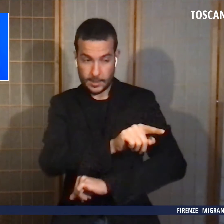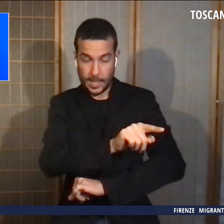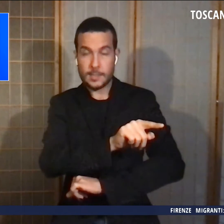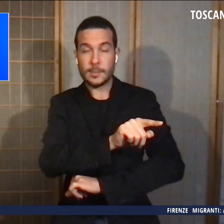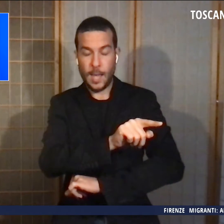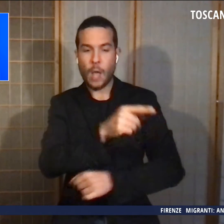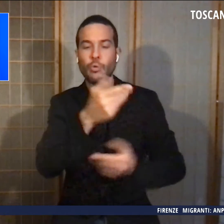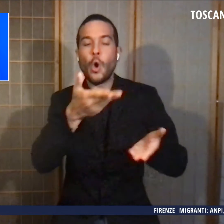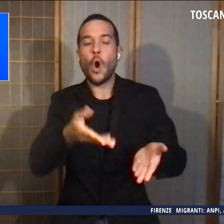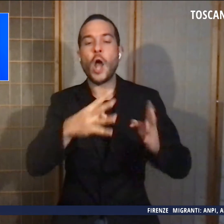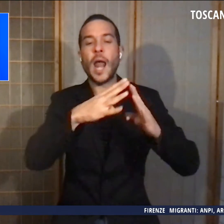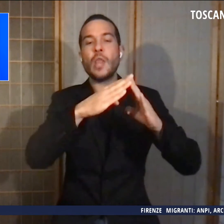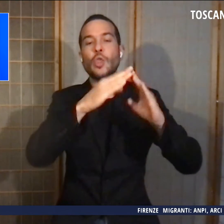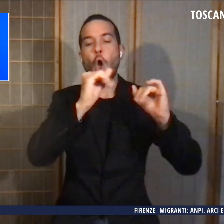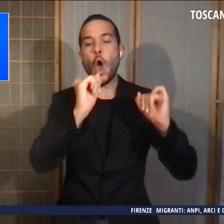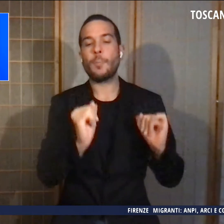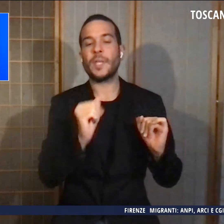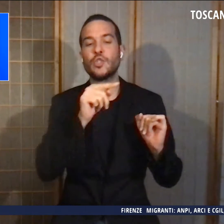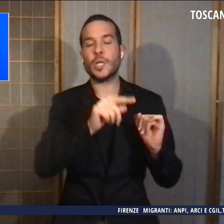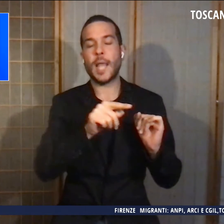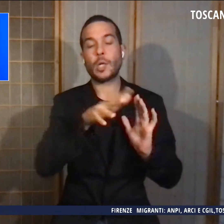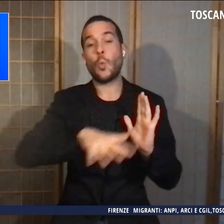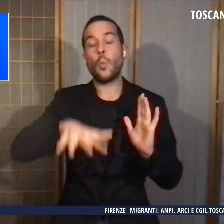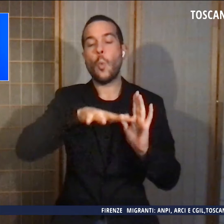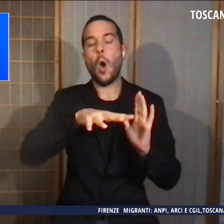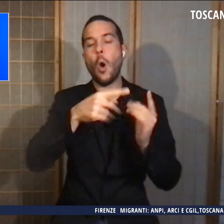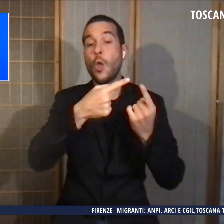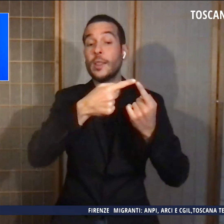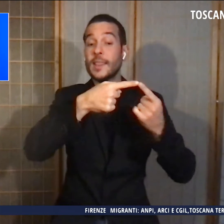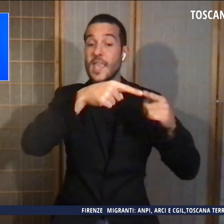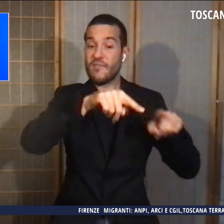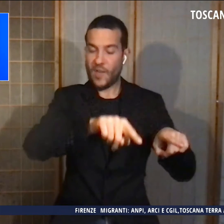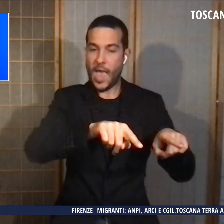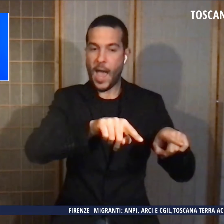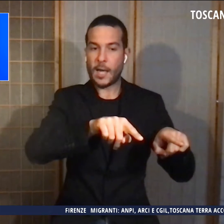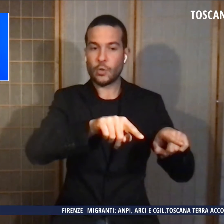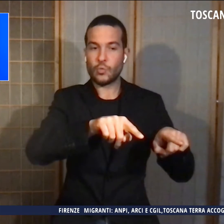domiciliari in un luogo diverso da quello dove conviveva con la vittima.